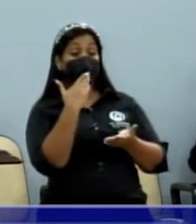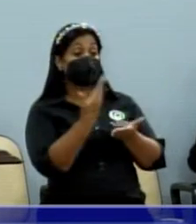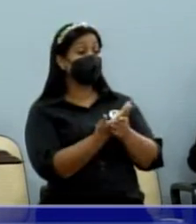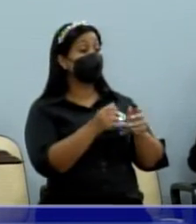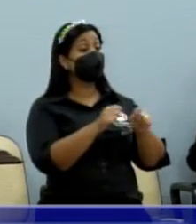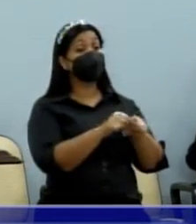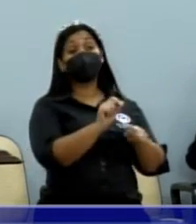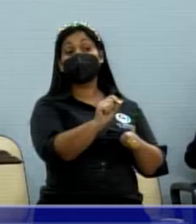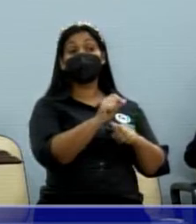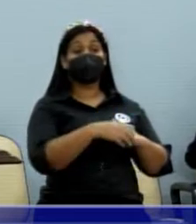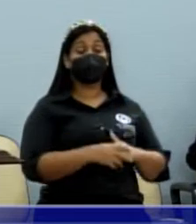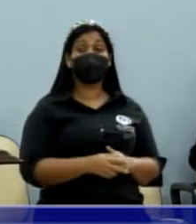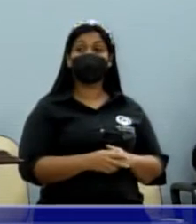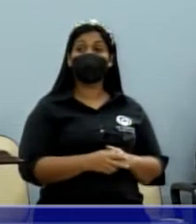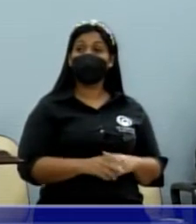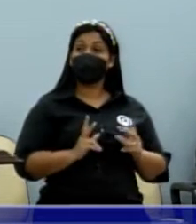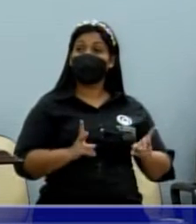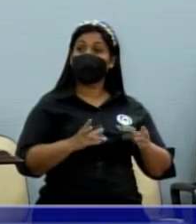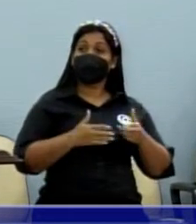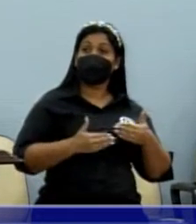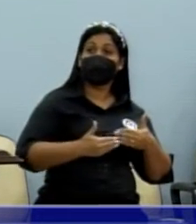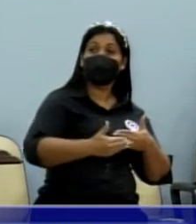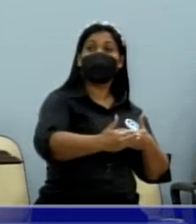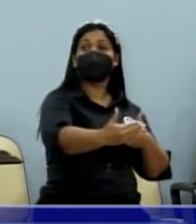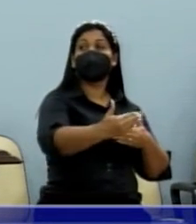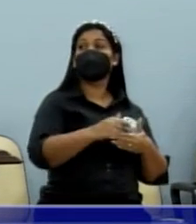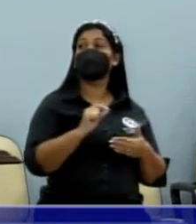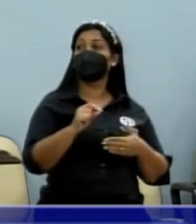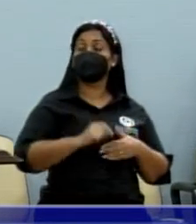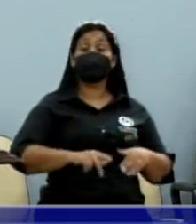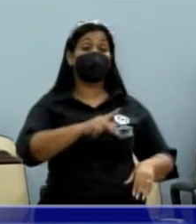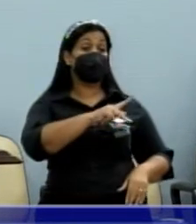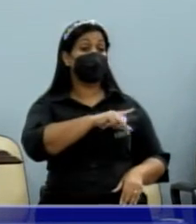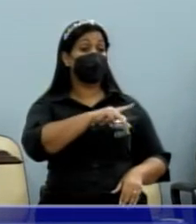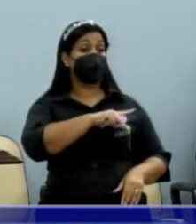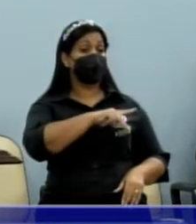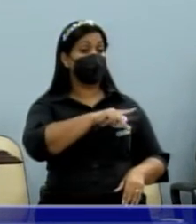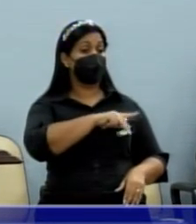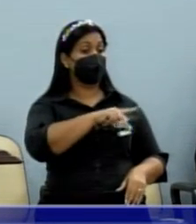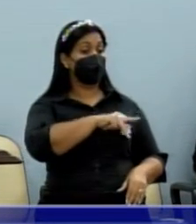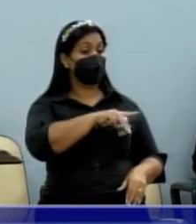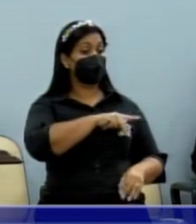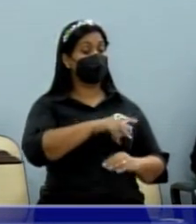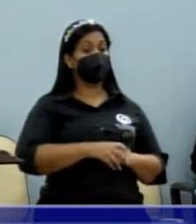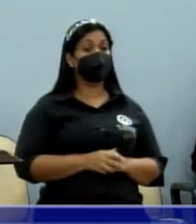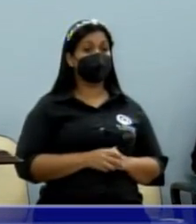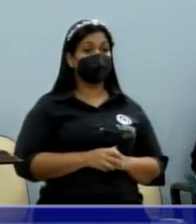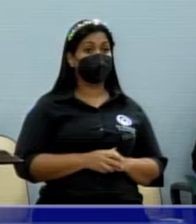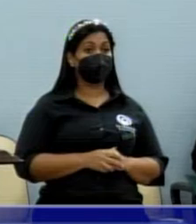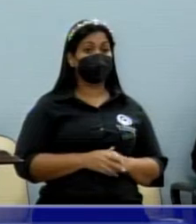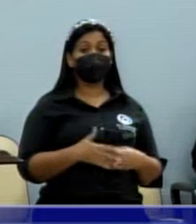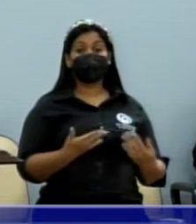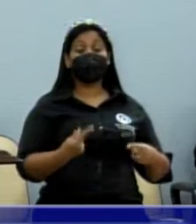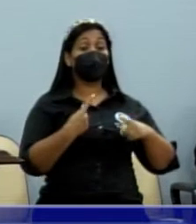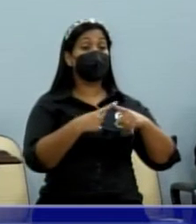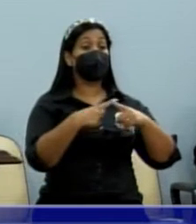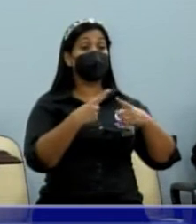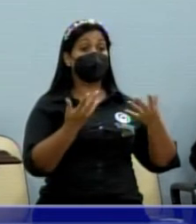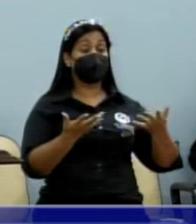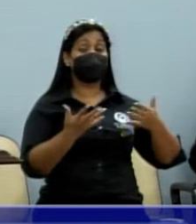continuidade ali do palestra, passo em frente palestra, porque muitos